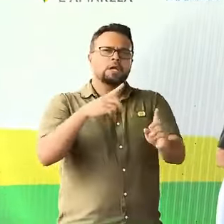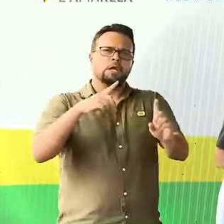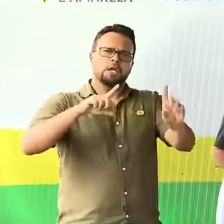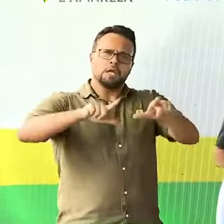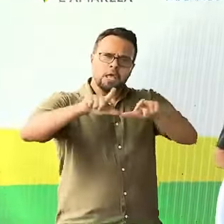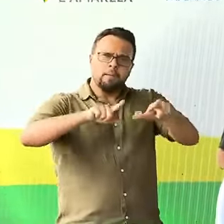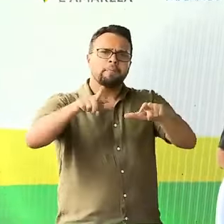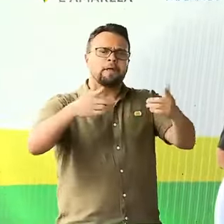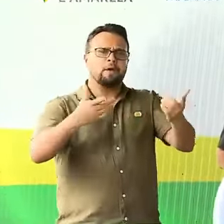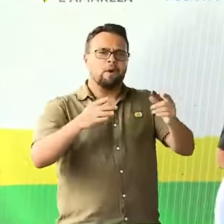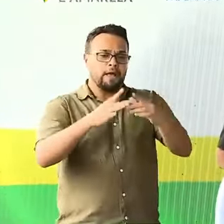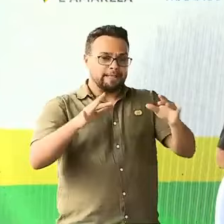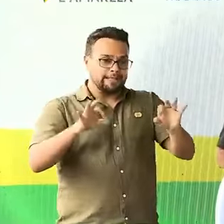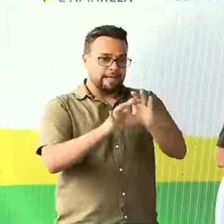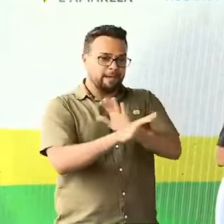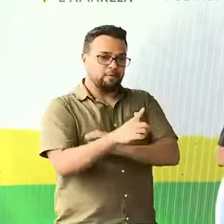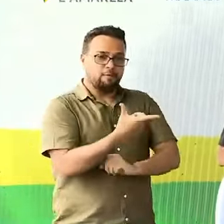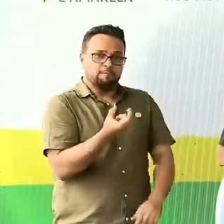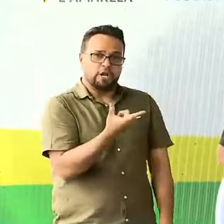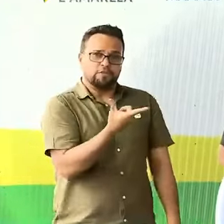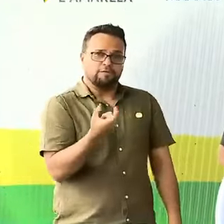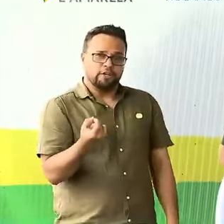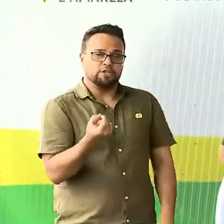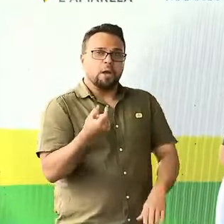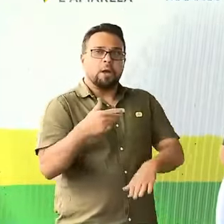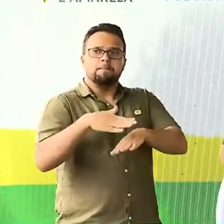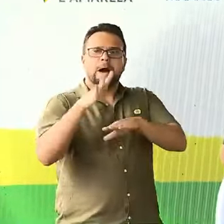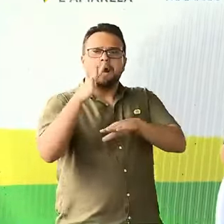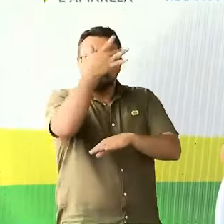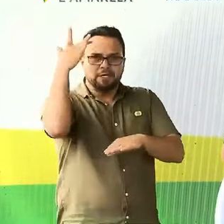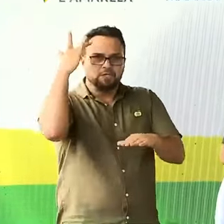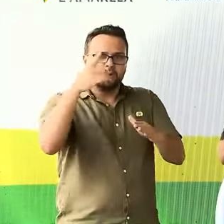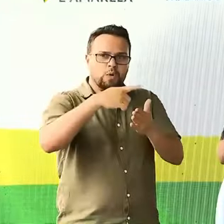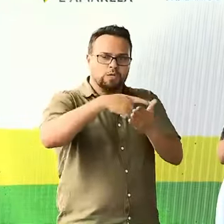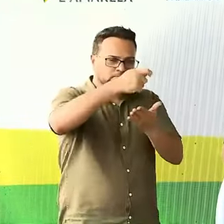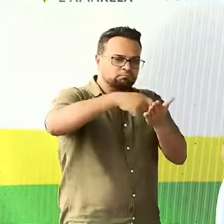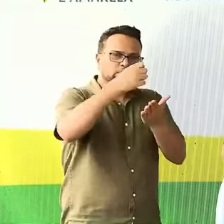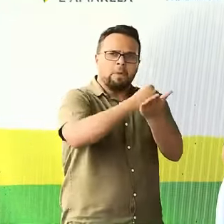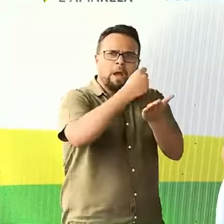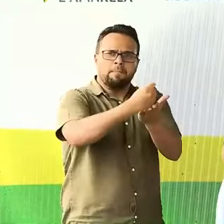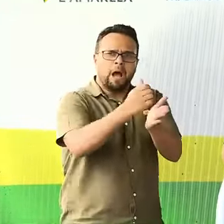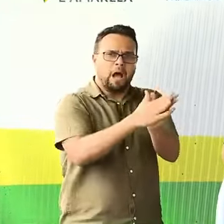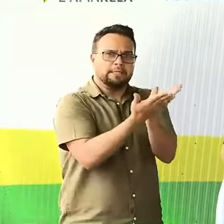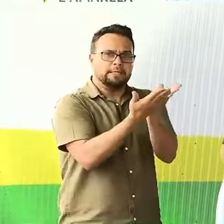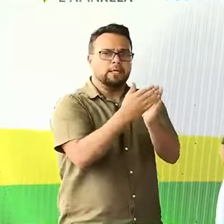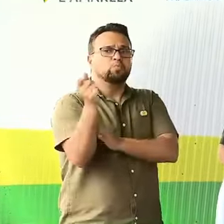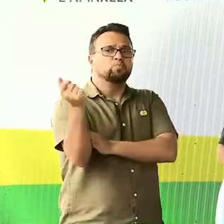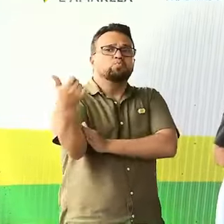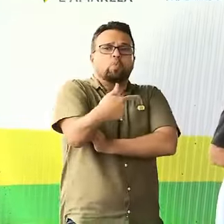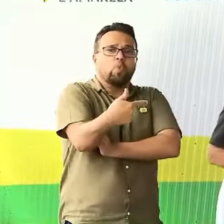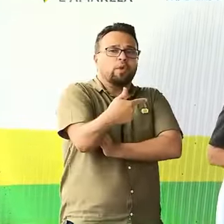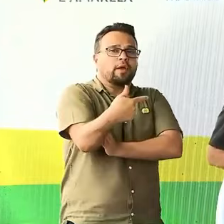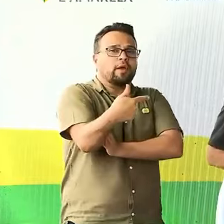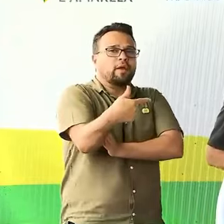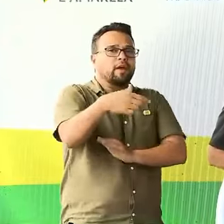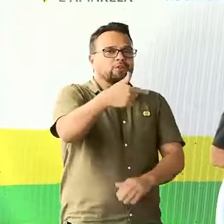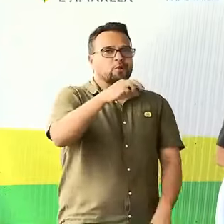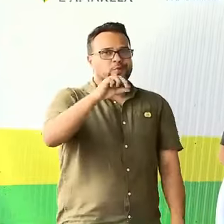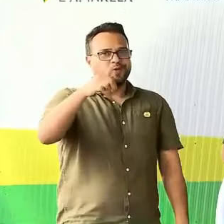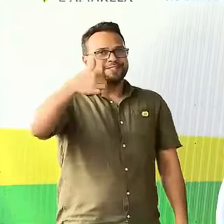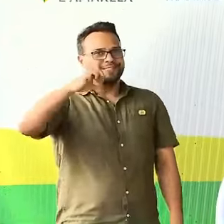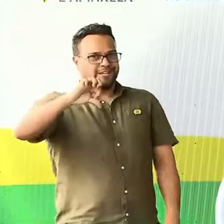terminamos 2020 com mais gente com carteira assinada do que quando o fim do 2019.